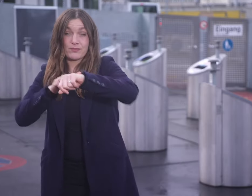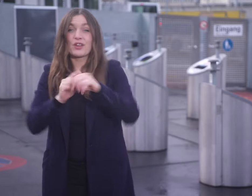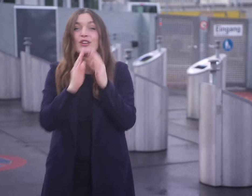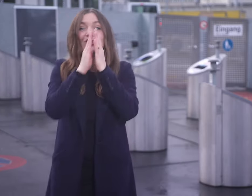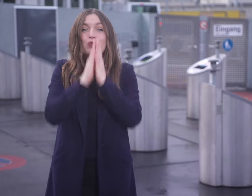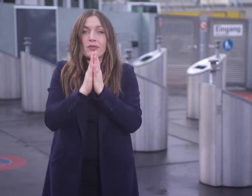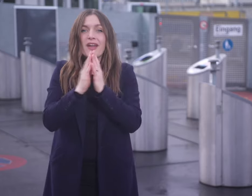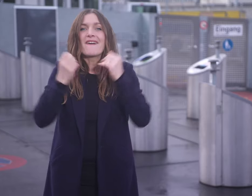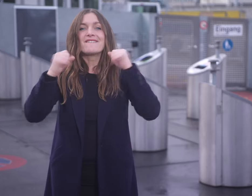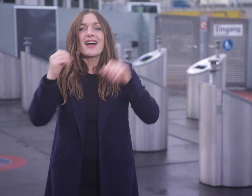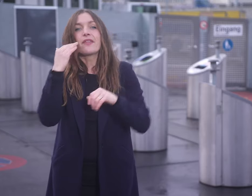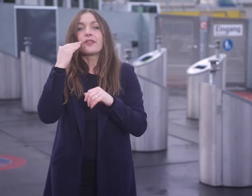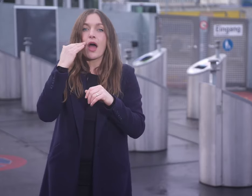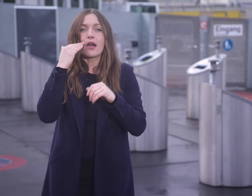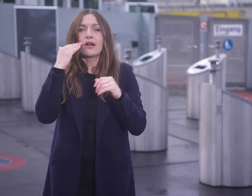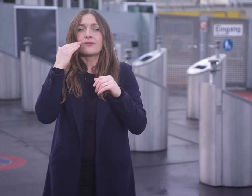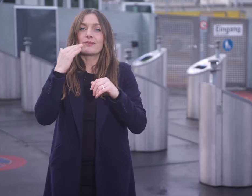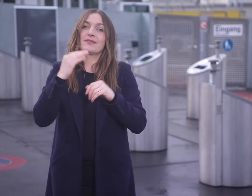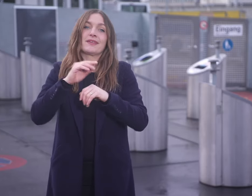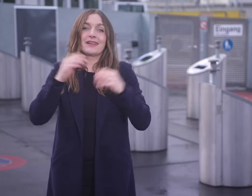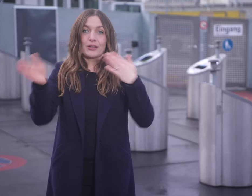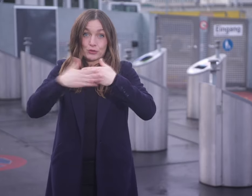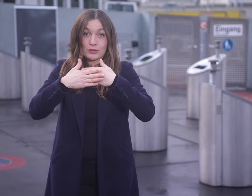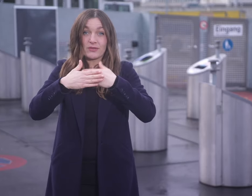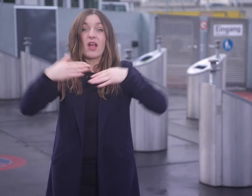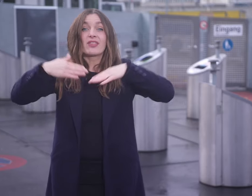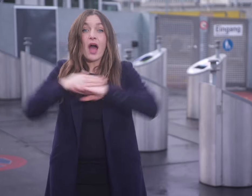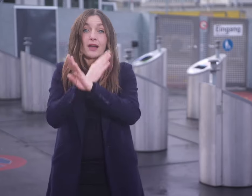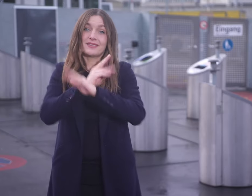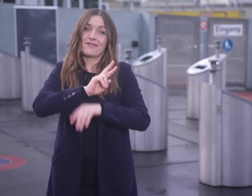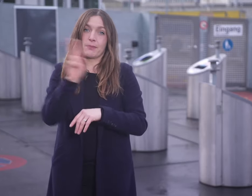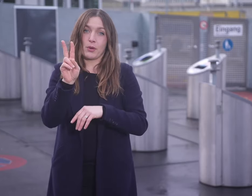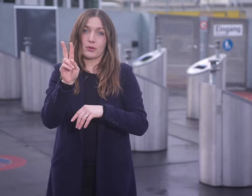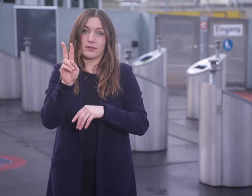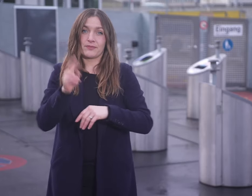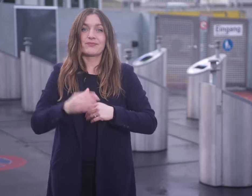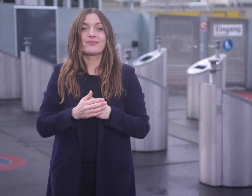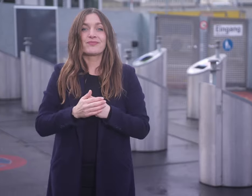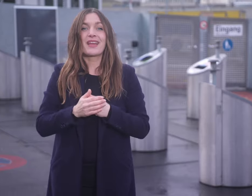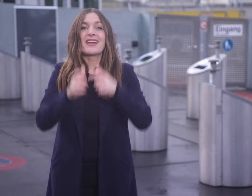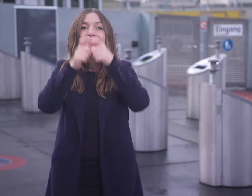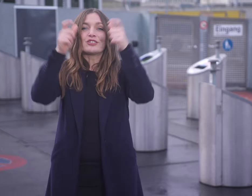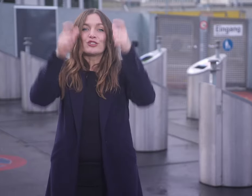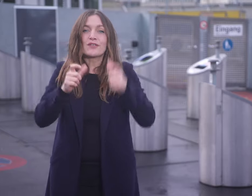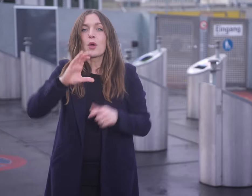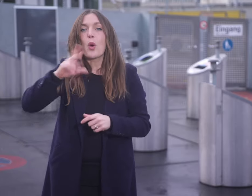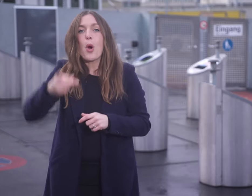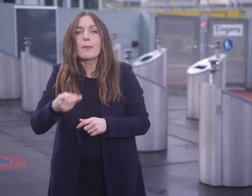Auch die Geschäfte wie Goop und Migros haben Sammelstellen. Dort kann man ebenfalls ausgewählte Abfallsorten selbst